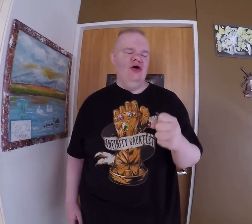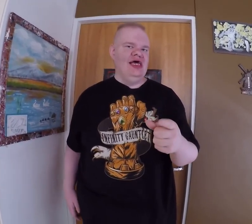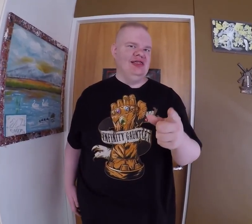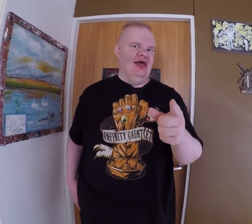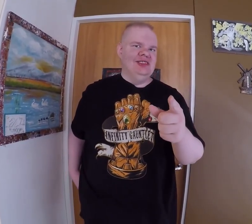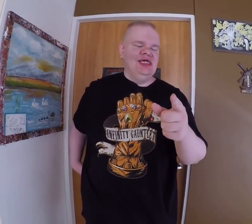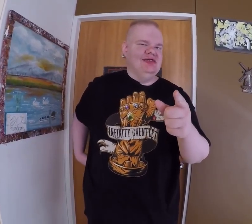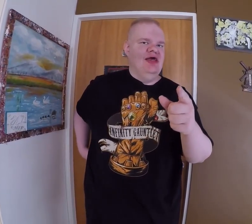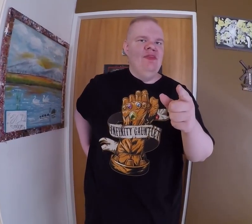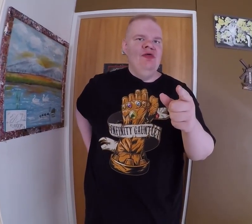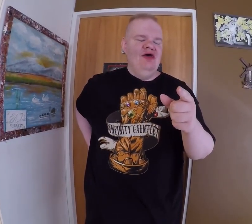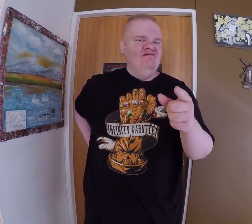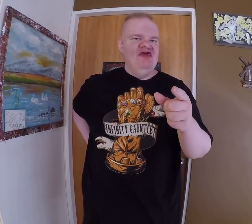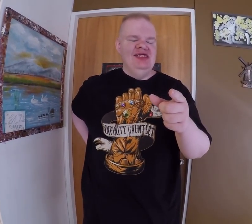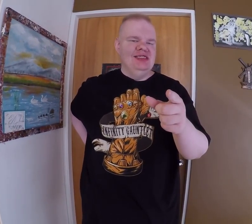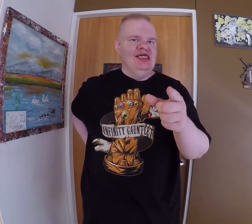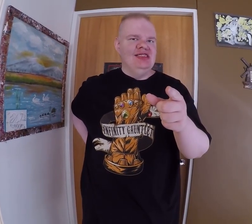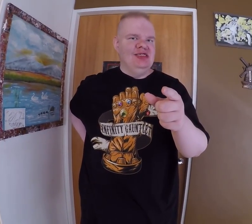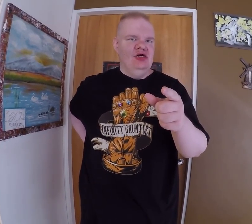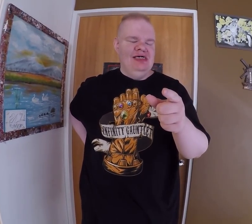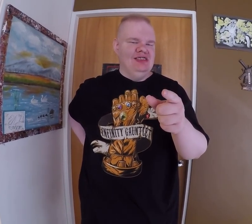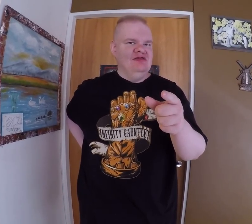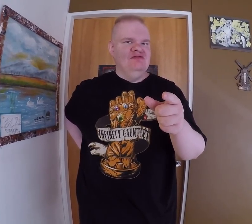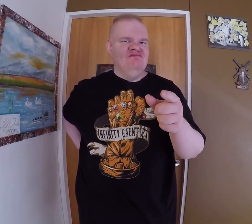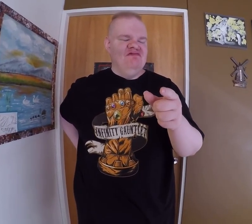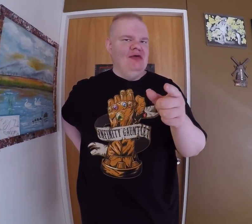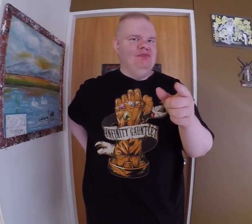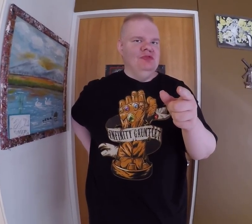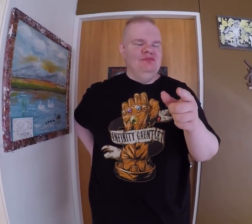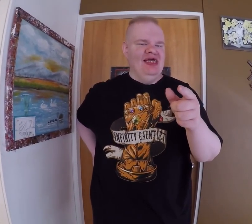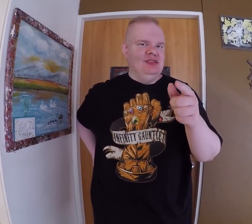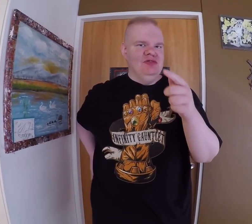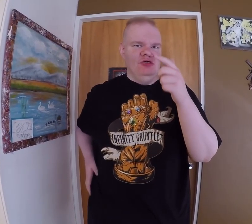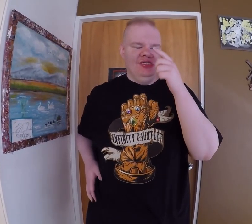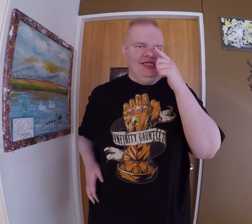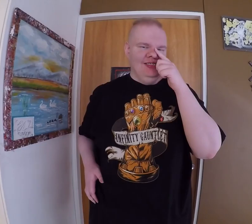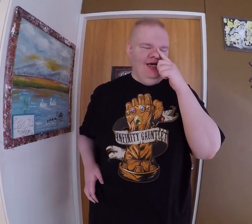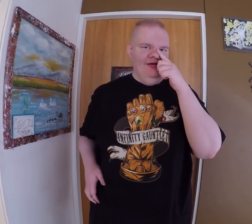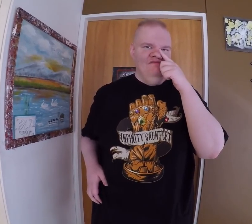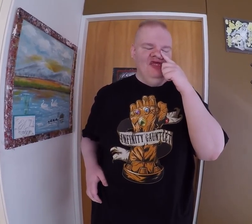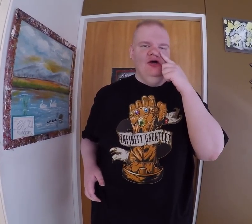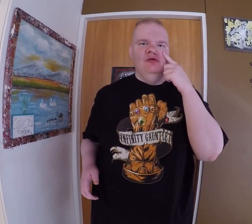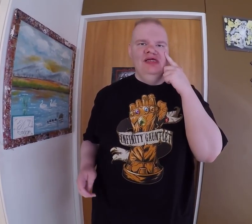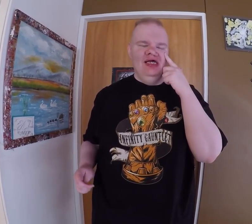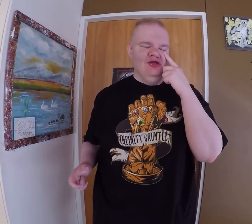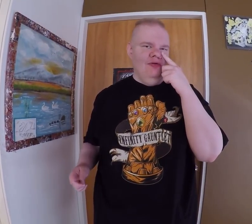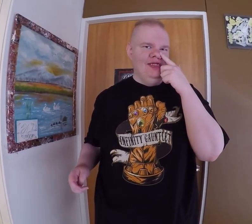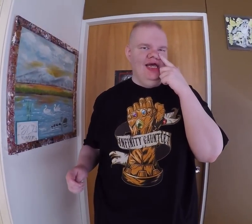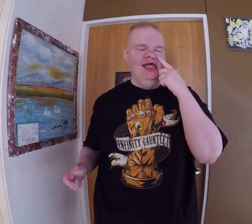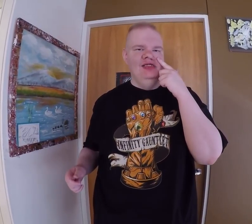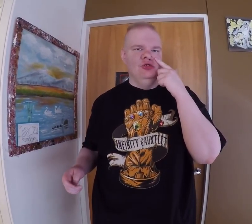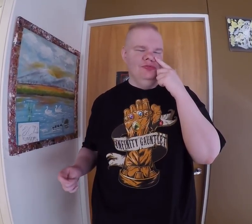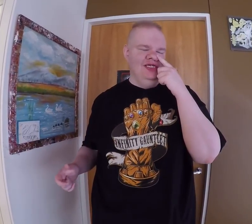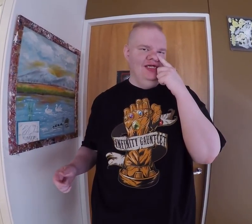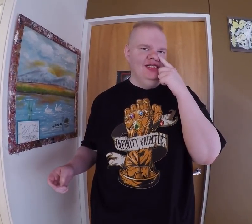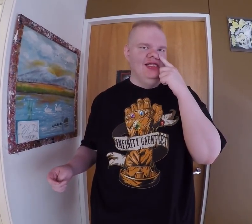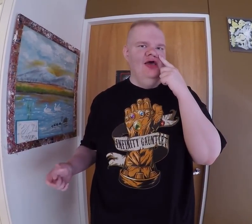All right guys, check the Finnish Ilta-Saloman web page, because there's a video of me and Robert Helenius on hiehitting the